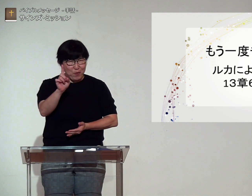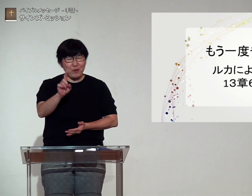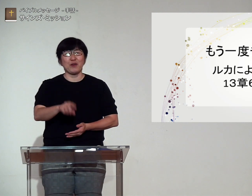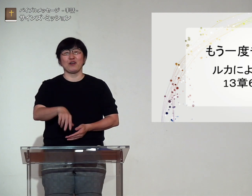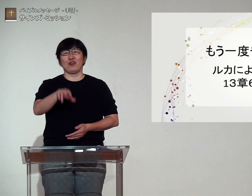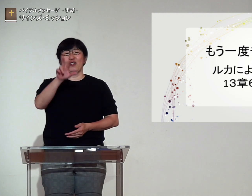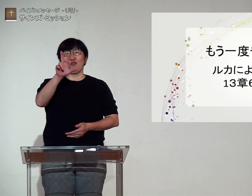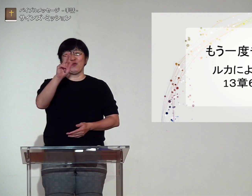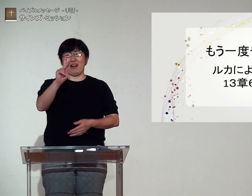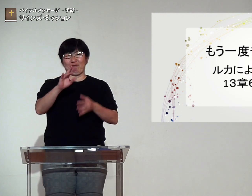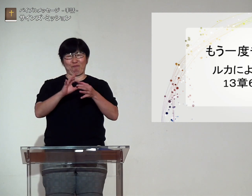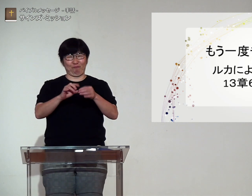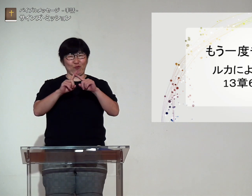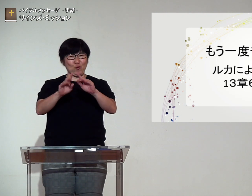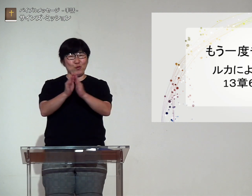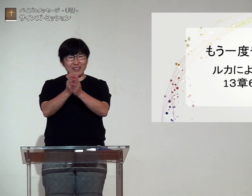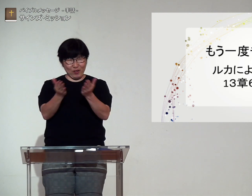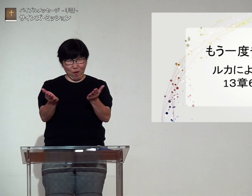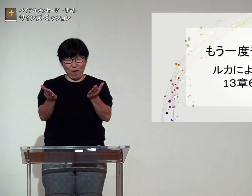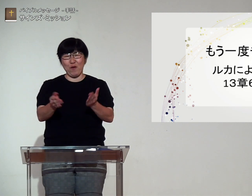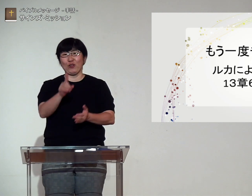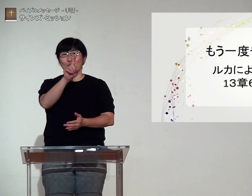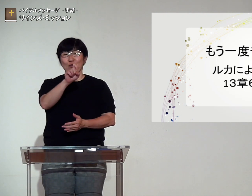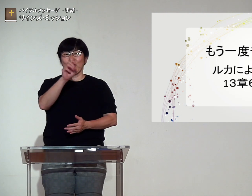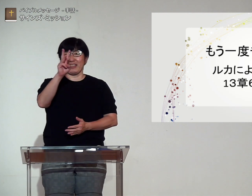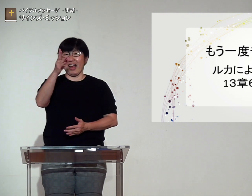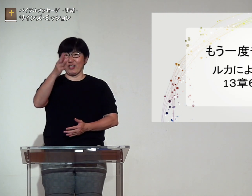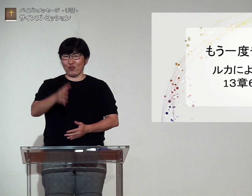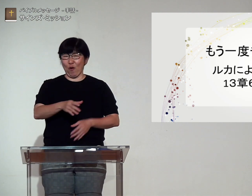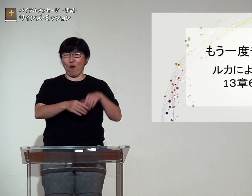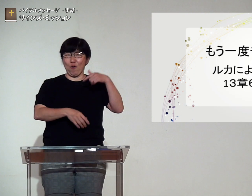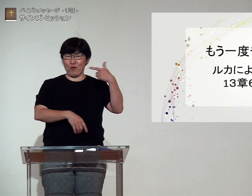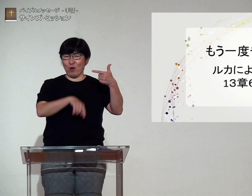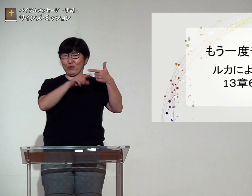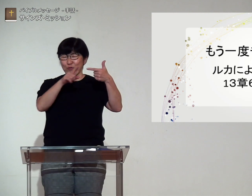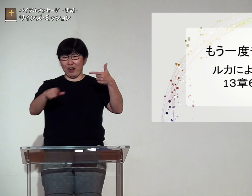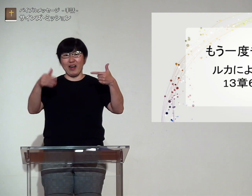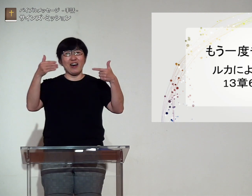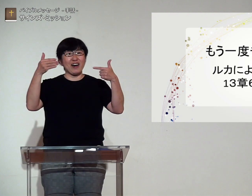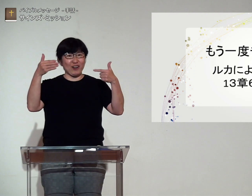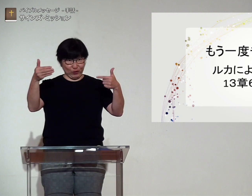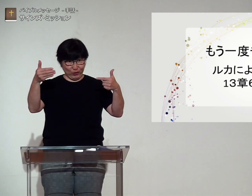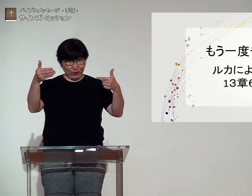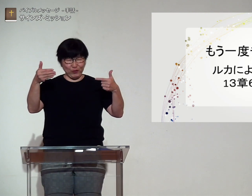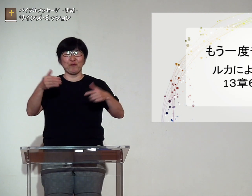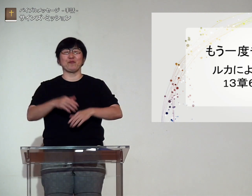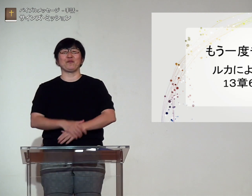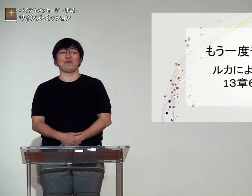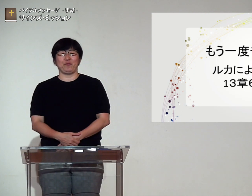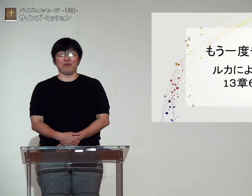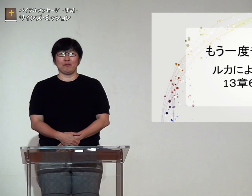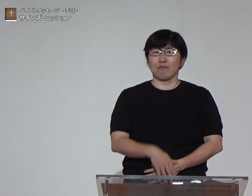聖書はルカによる福音書13章6節から9節です